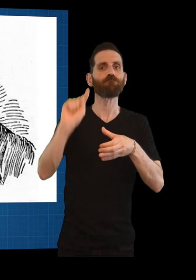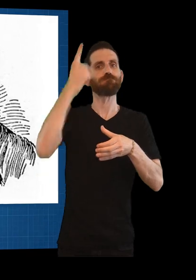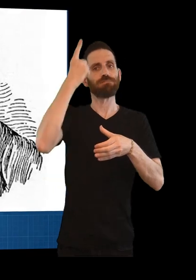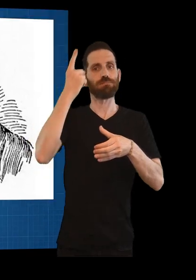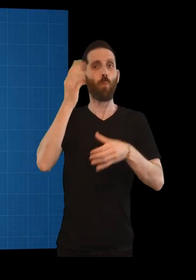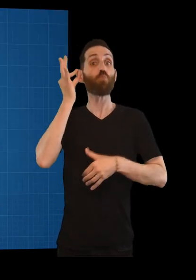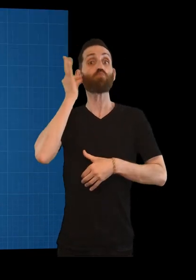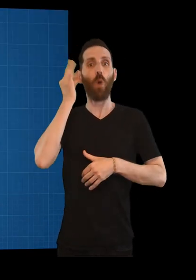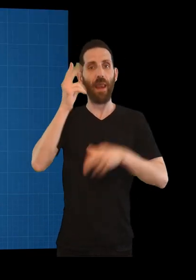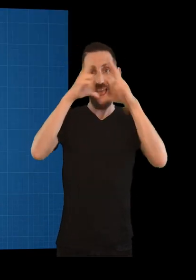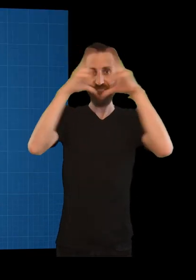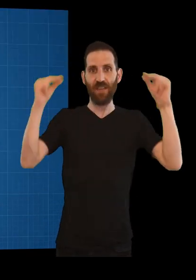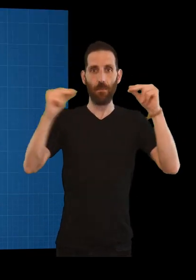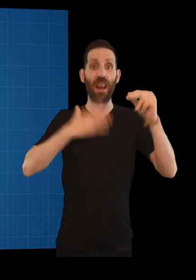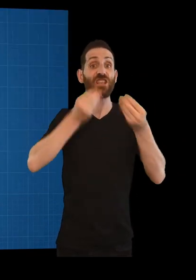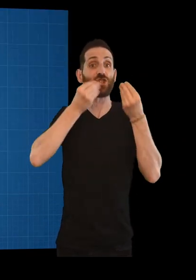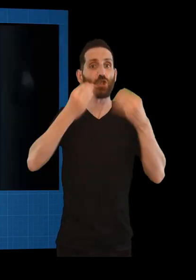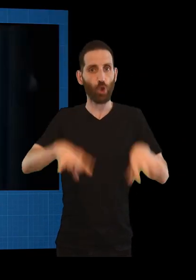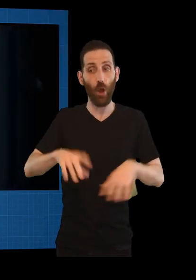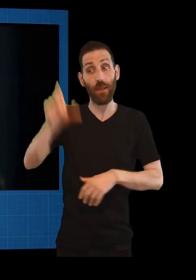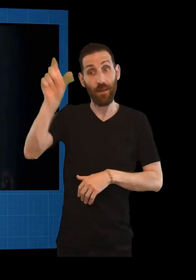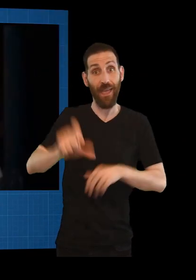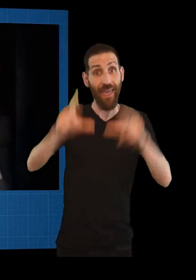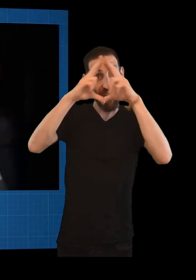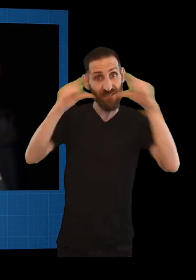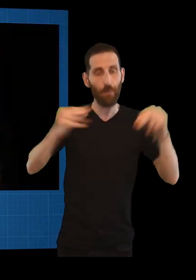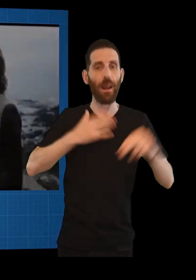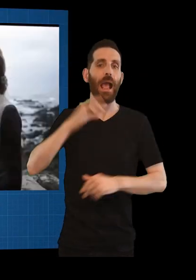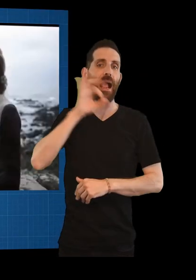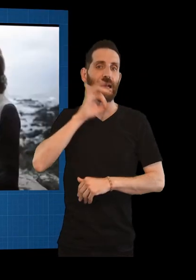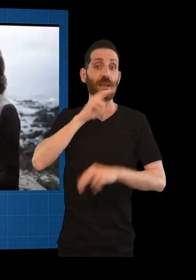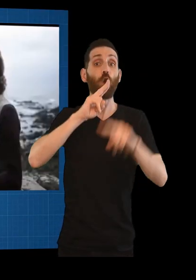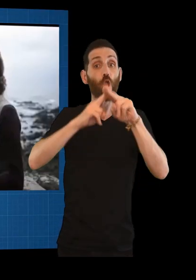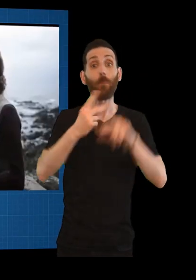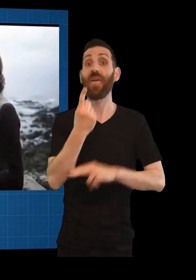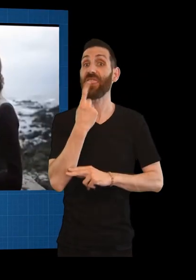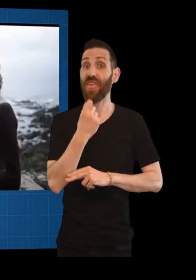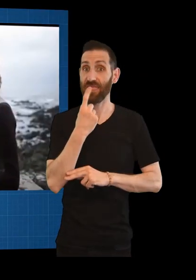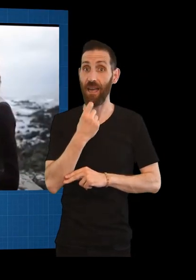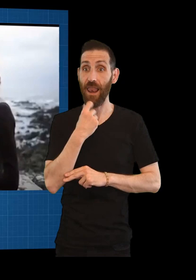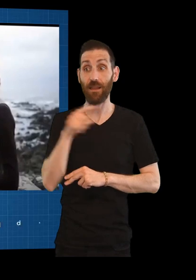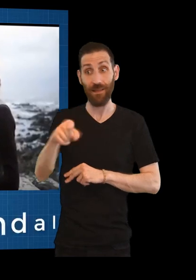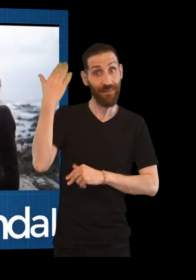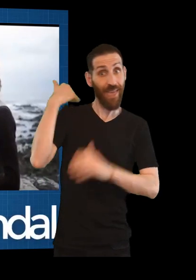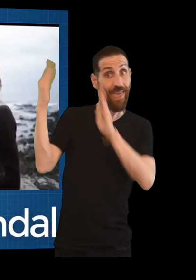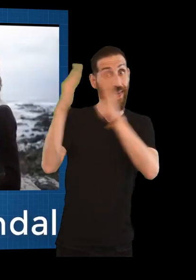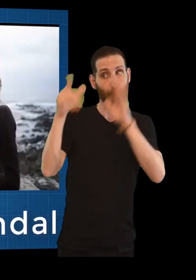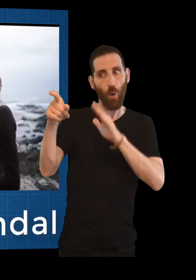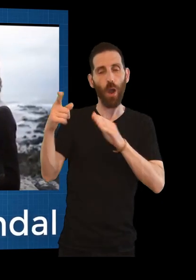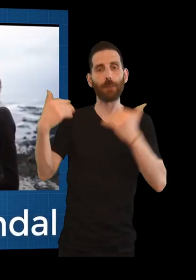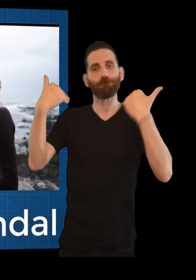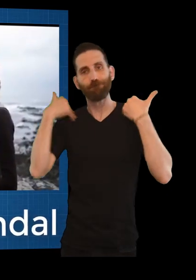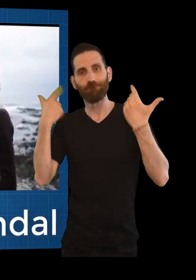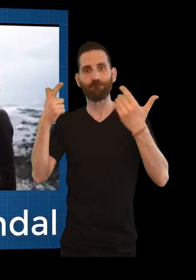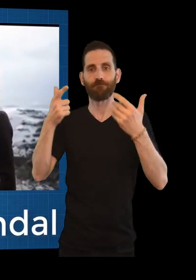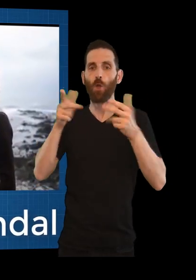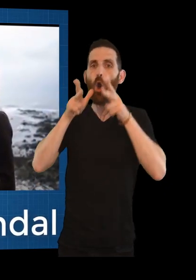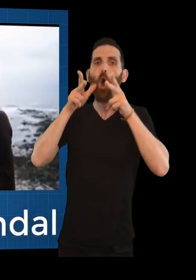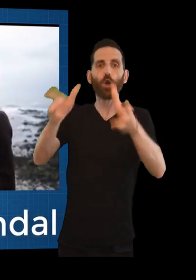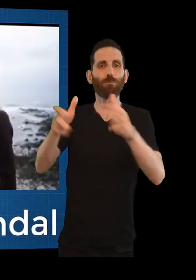o axudaría estaba a que se convertiría na primeira moller enfermera de historia, a enfermera galega Isabel Zendal, que ata ese momento